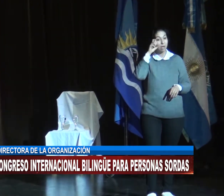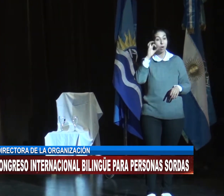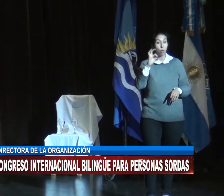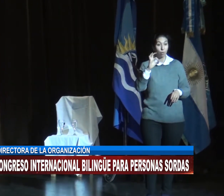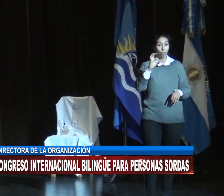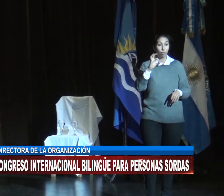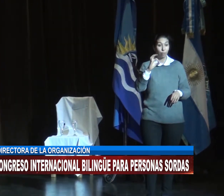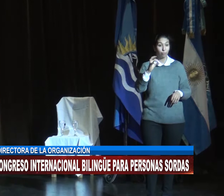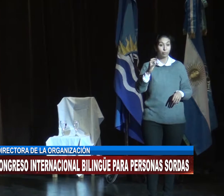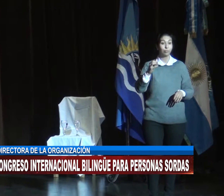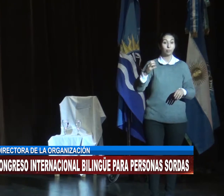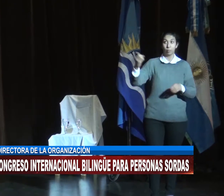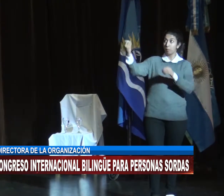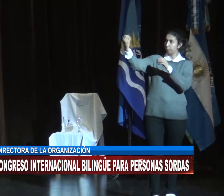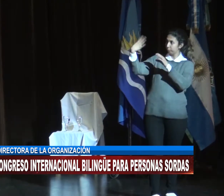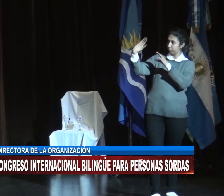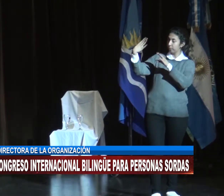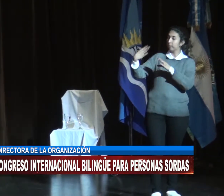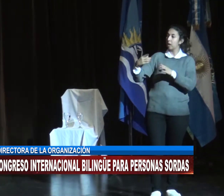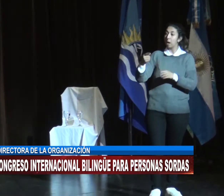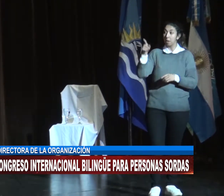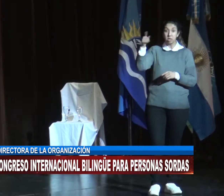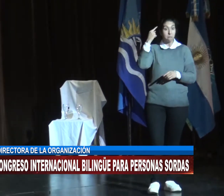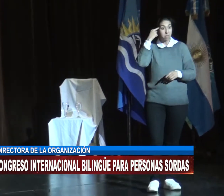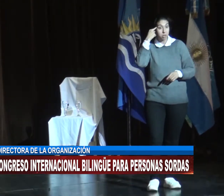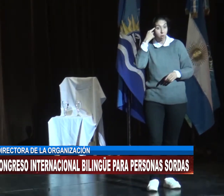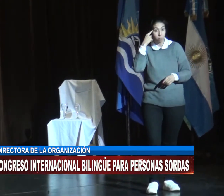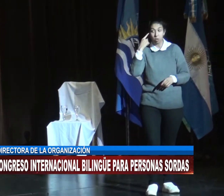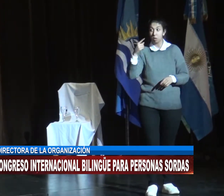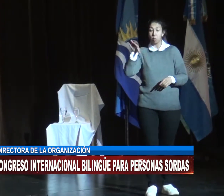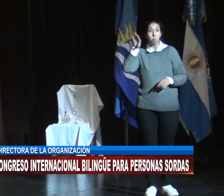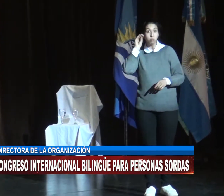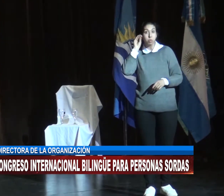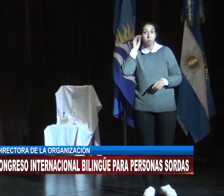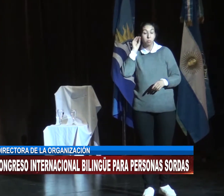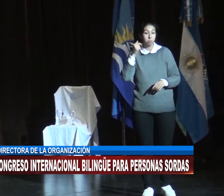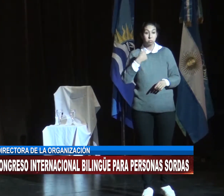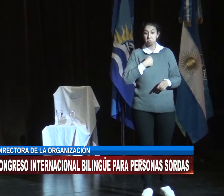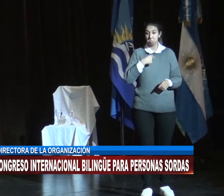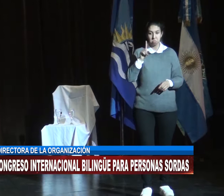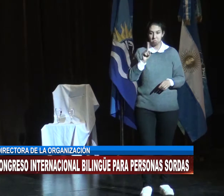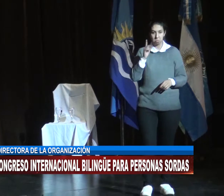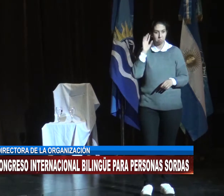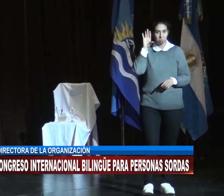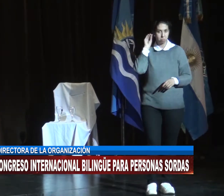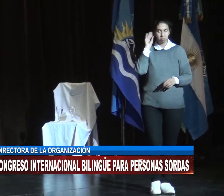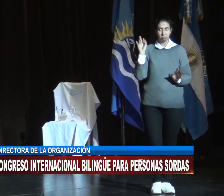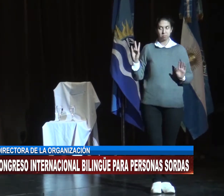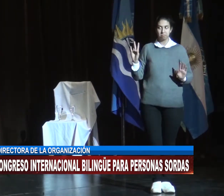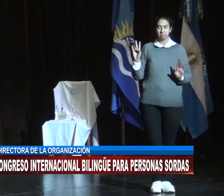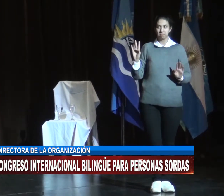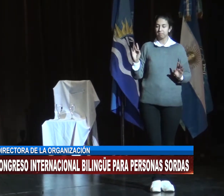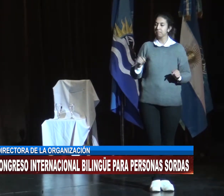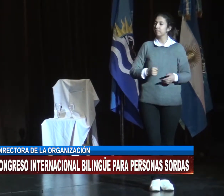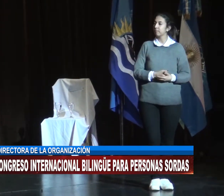nuevas herramientas, además que tiene que ver obviamente con la educación. Sí, Colombia trae todo lo que son las nuevas tecnologías y